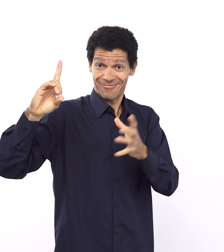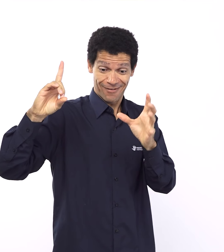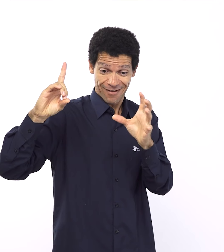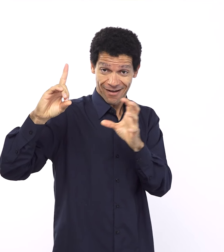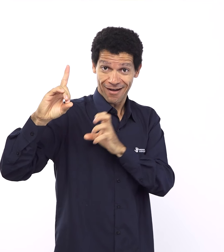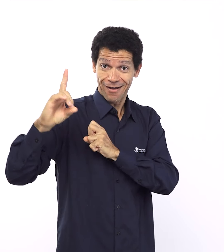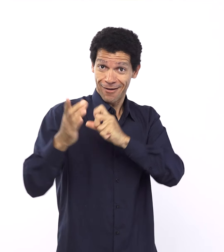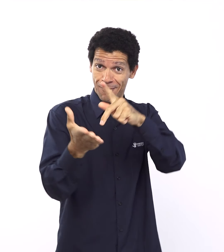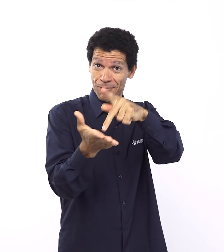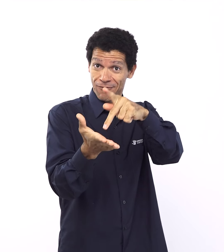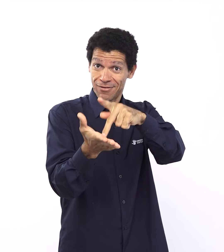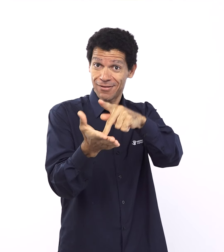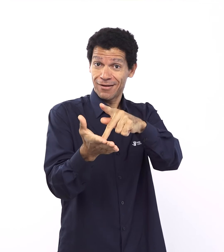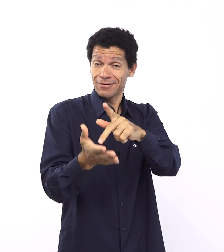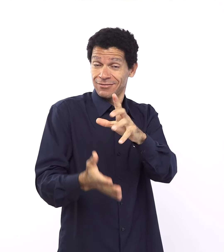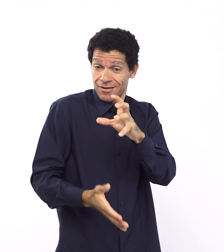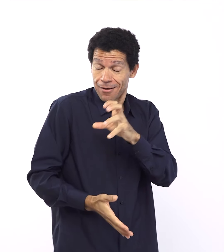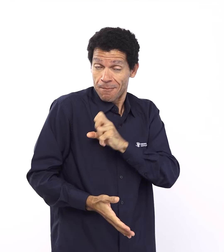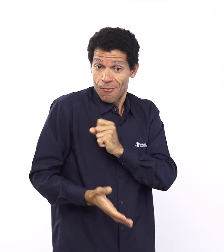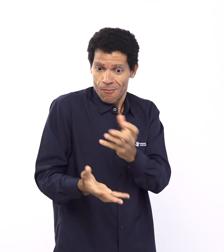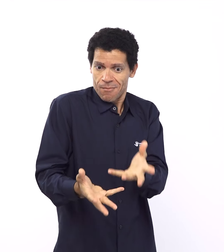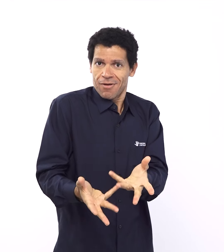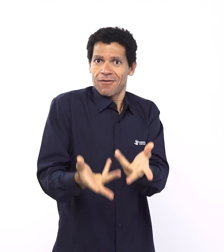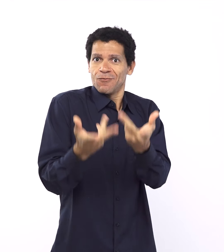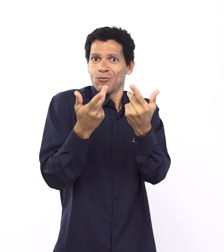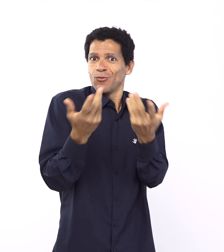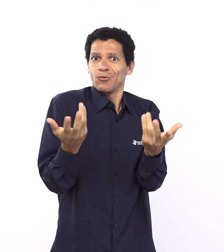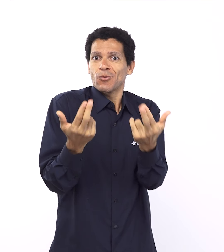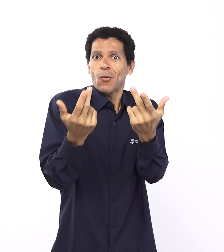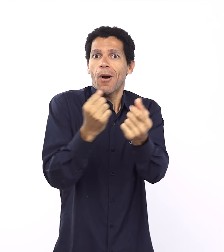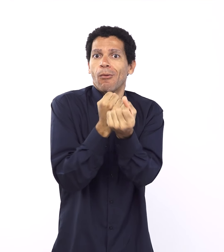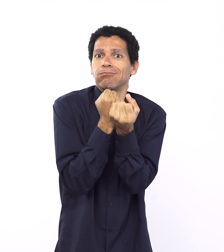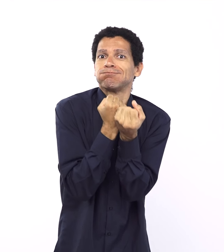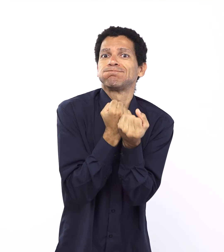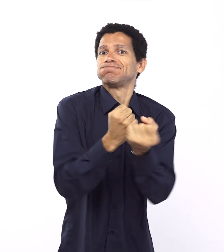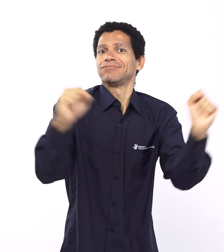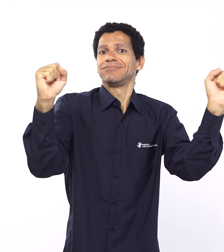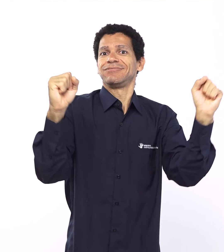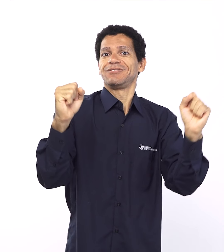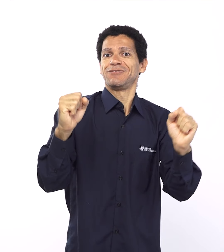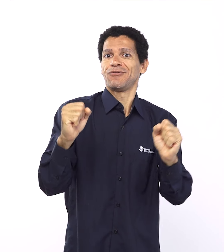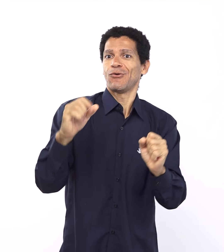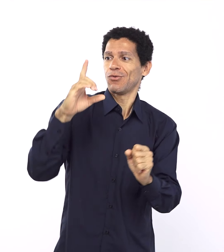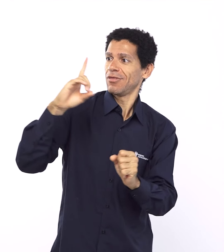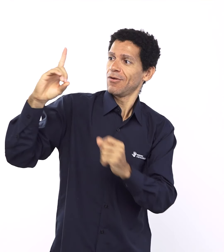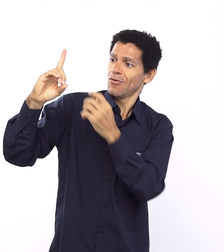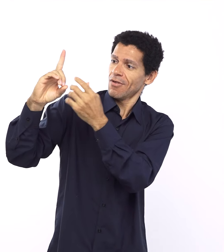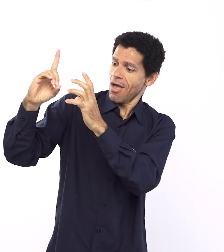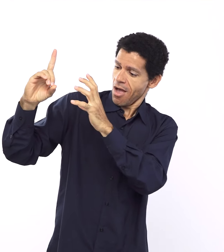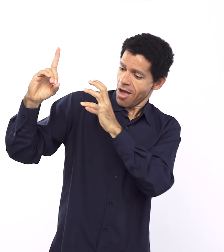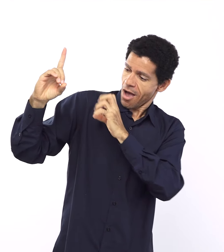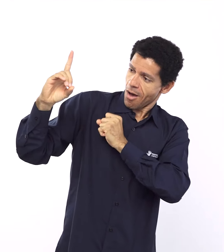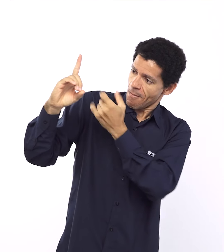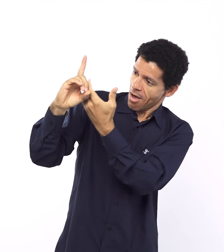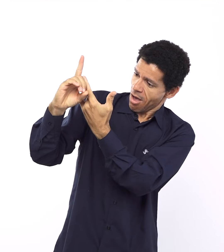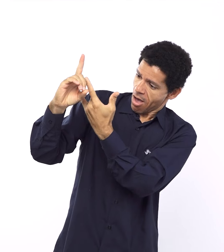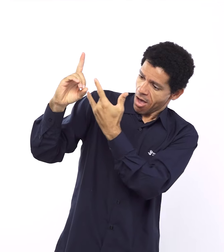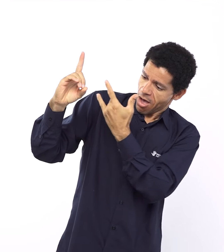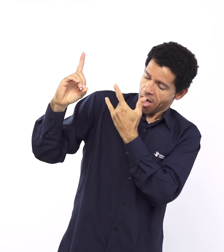né? Isso é que é fantástico. Nesse relacionamento, porque a busca do relacionamento e a proposta de